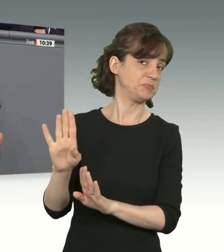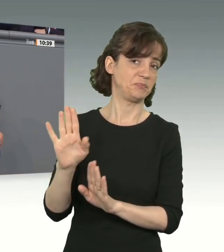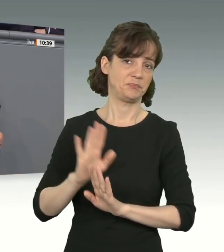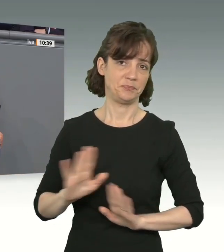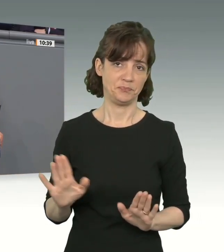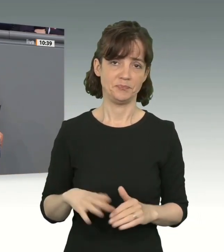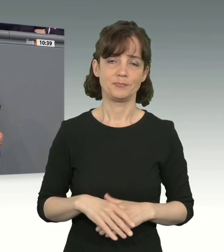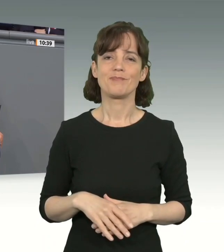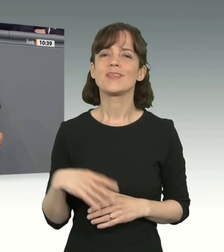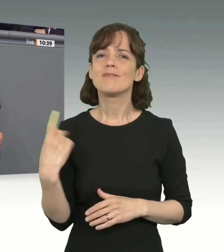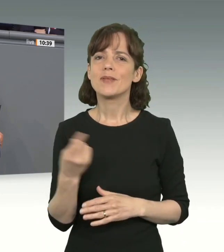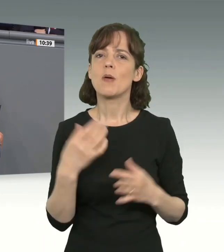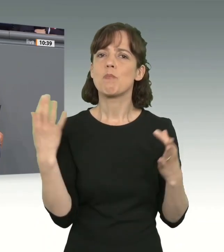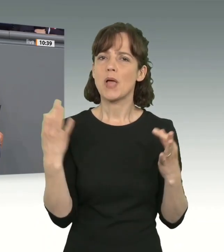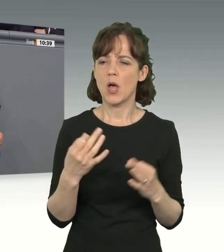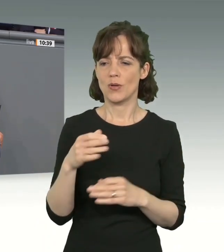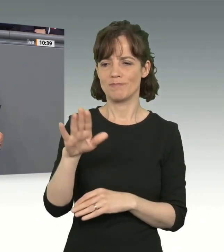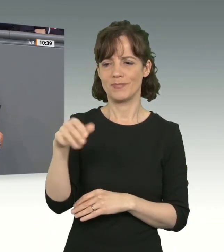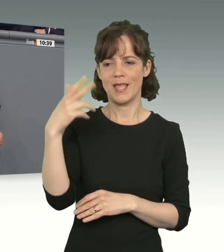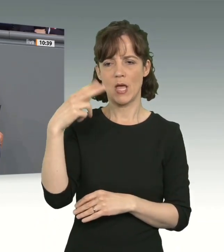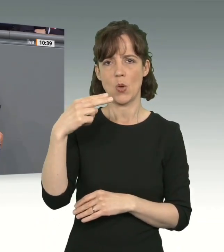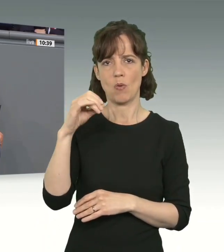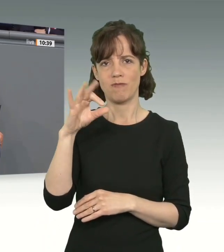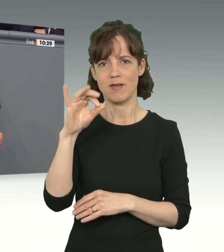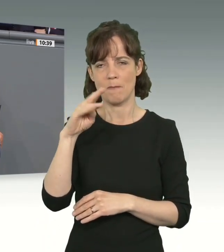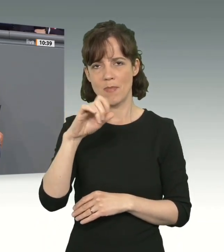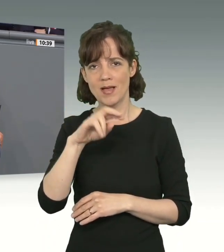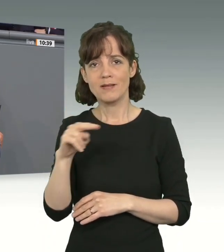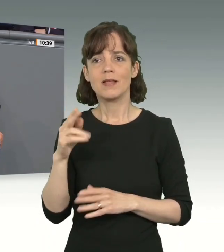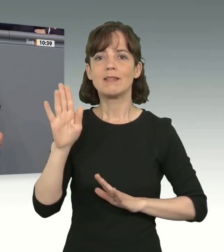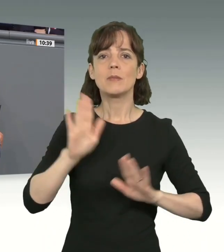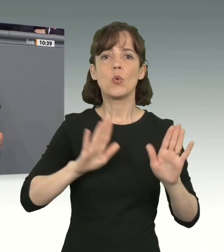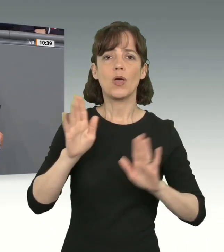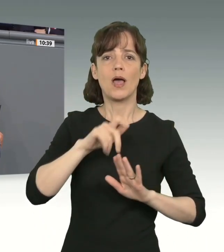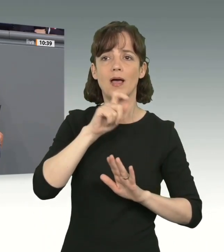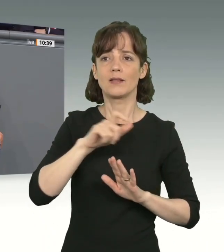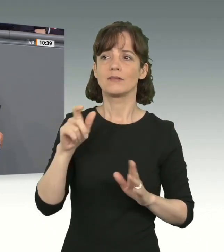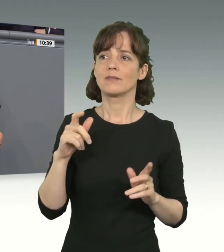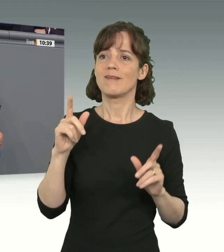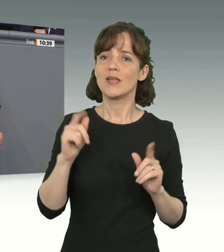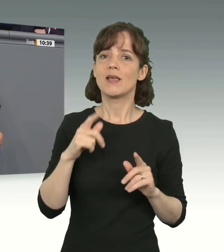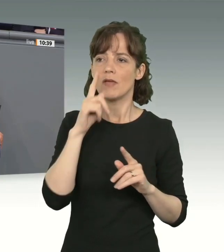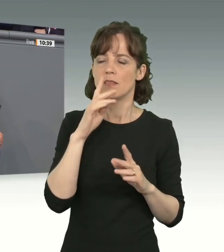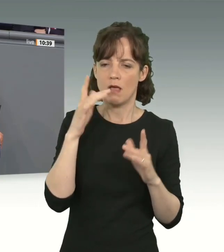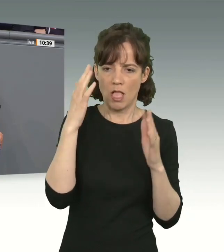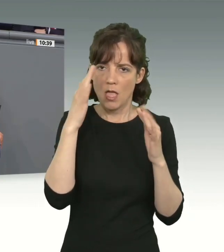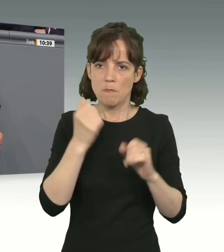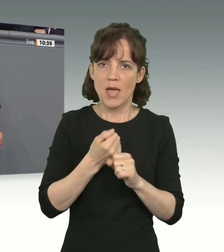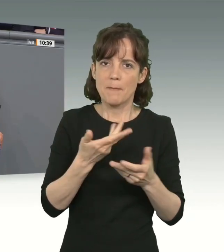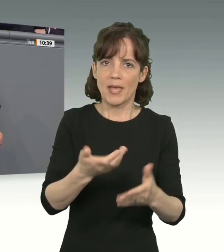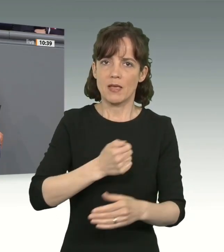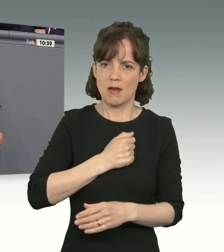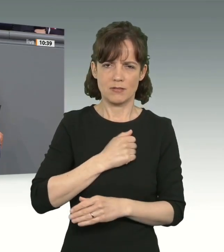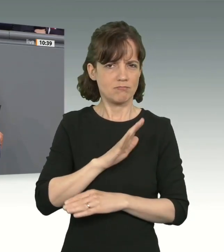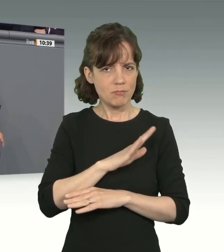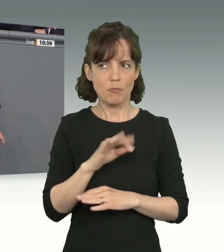Wir brauchen, Herr Hoffmann, weniger DemokratInnen, die mit ihrer Flüchtlingspolitik Ängste gegenüber Geflüchteten schüren. Denn wir